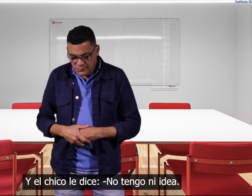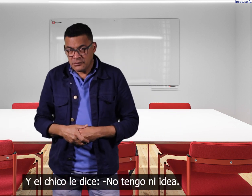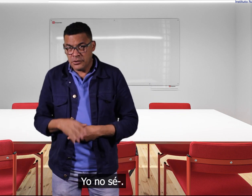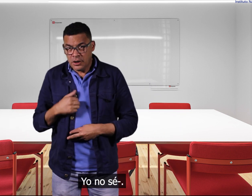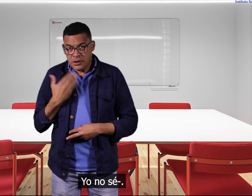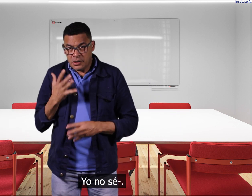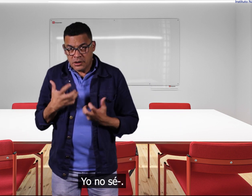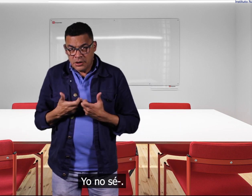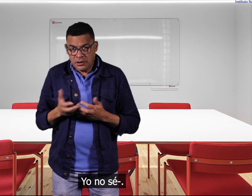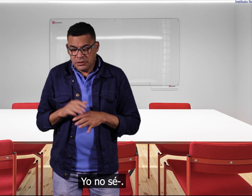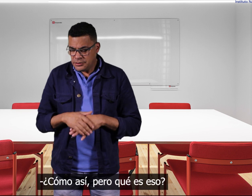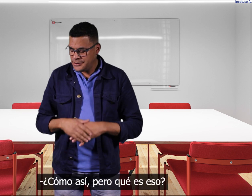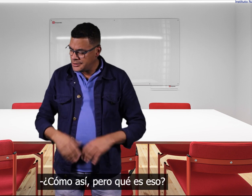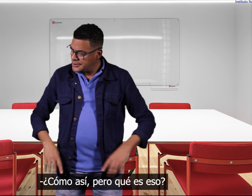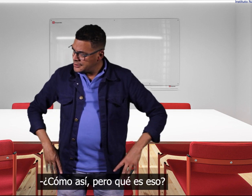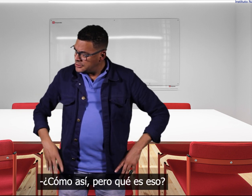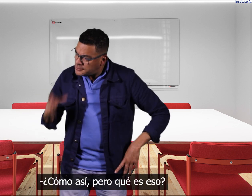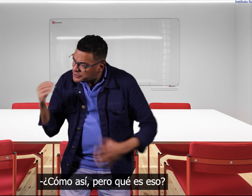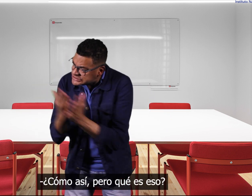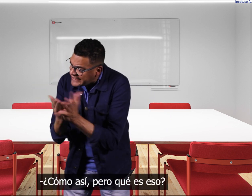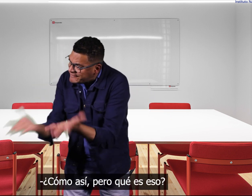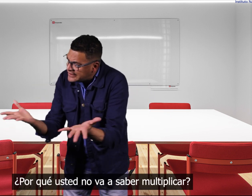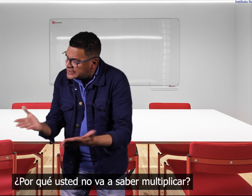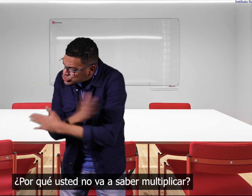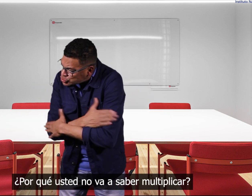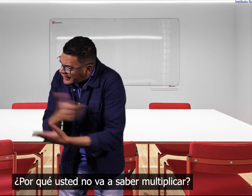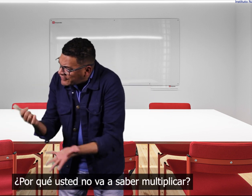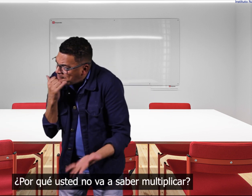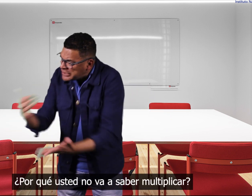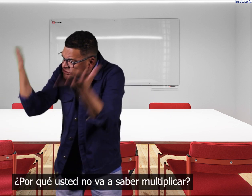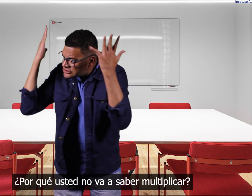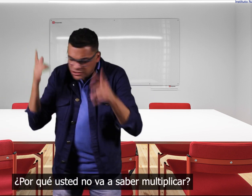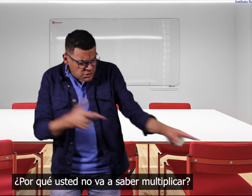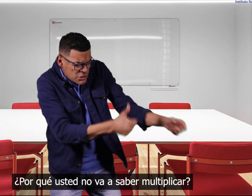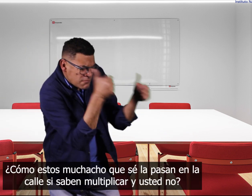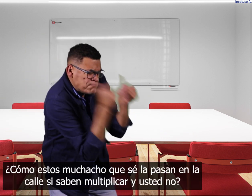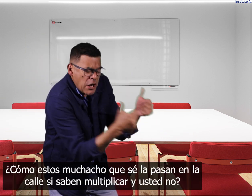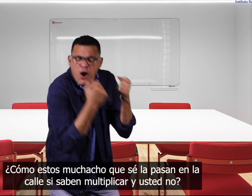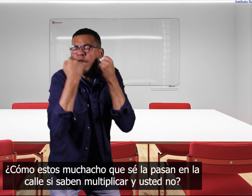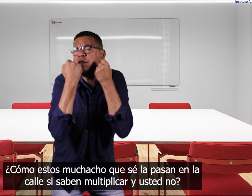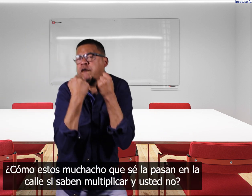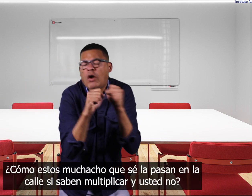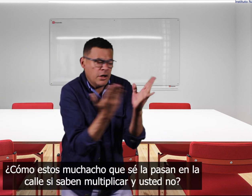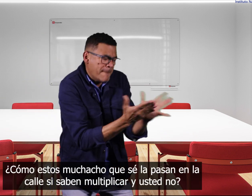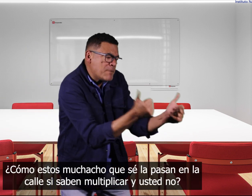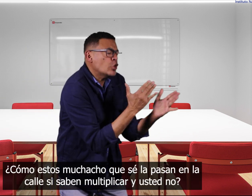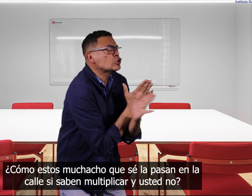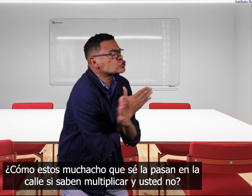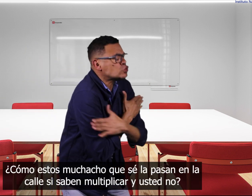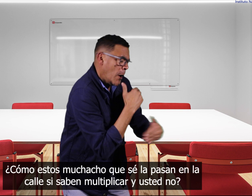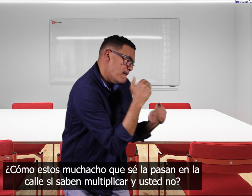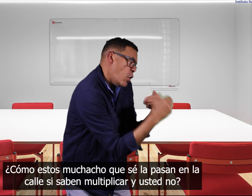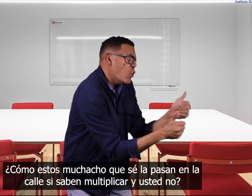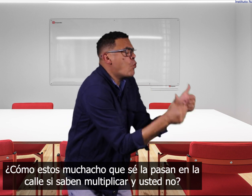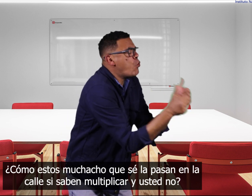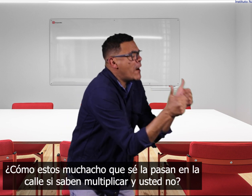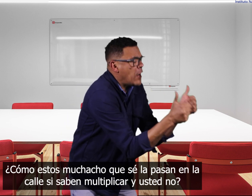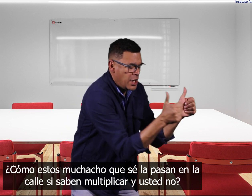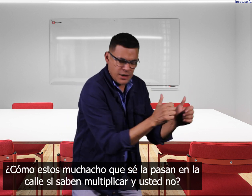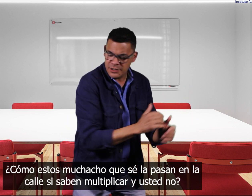idea no yo no sé cómo así pero qué es eso porque usted no va a saber multiplicar como estos muchachos que la pasan en la calle si saben multiplicar